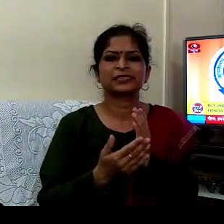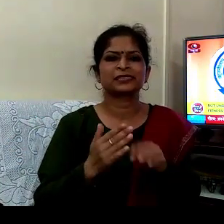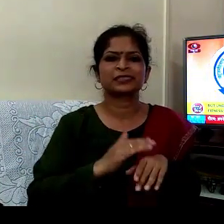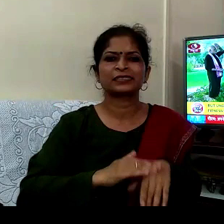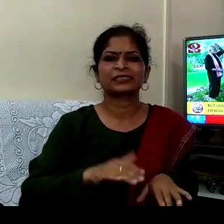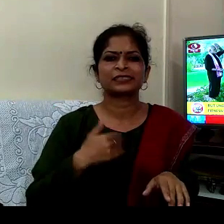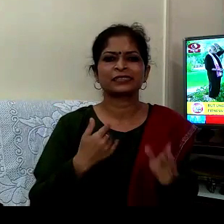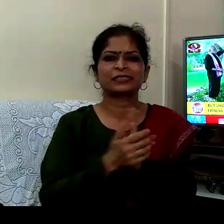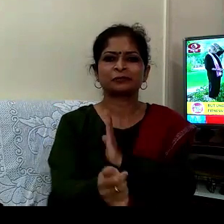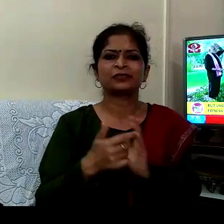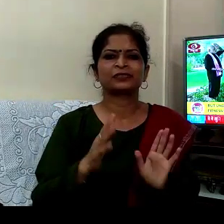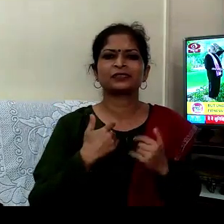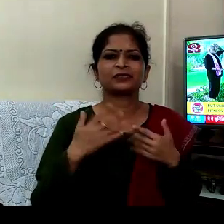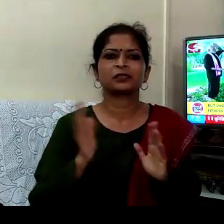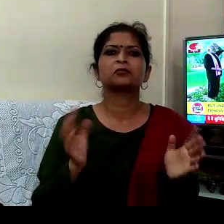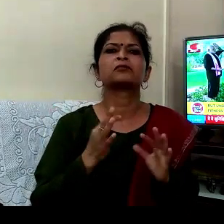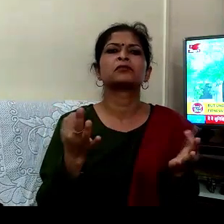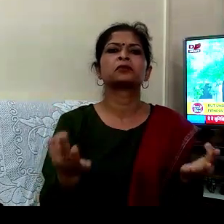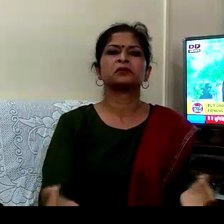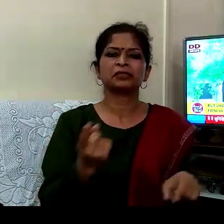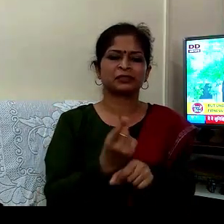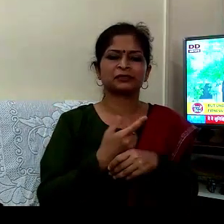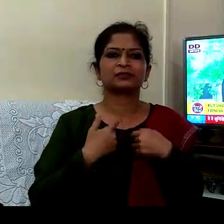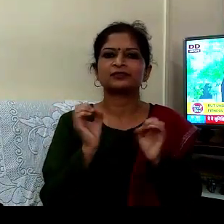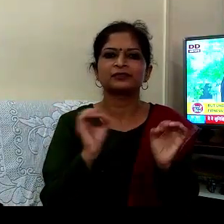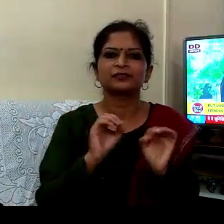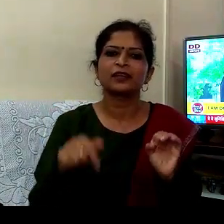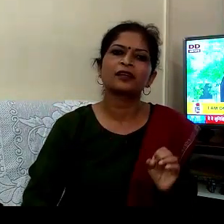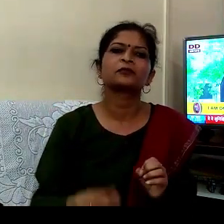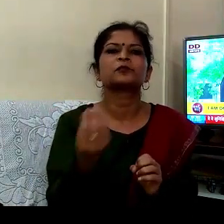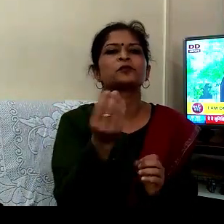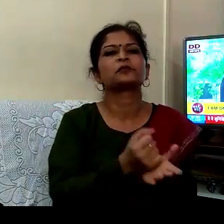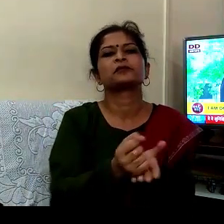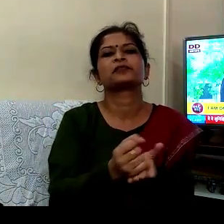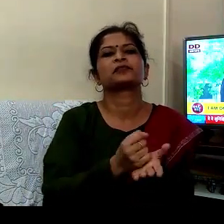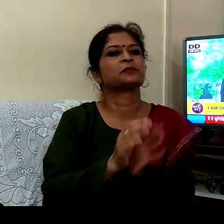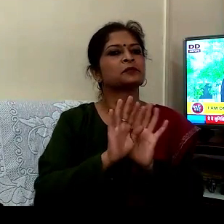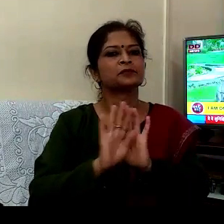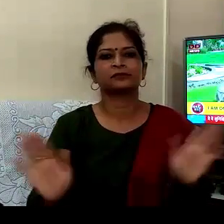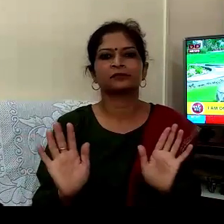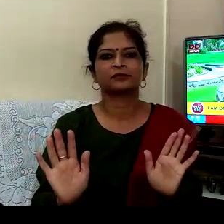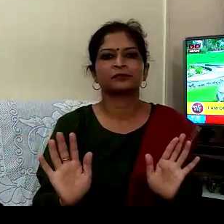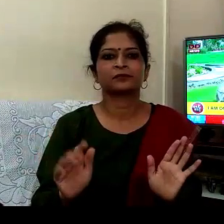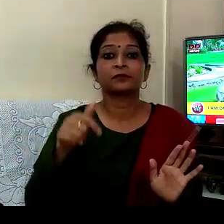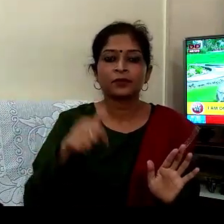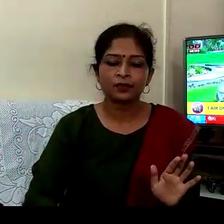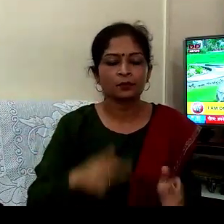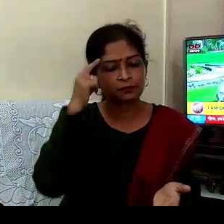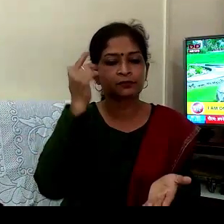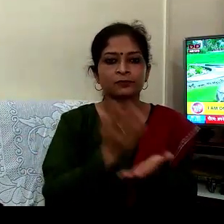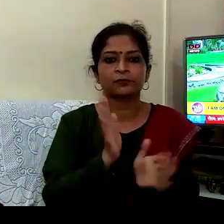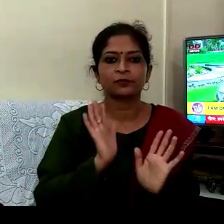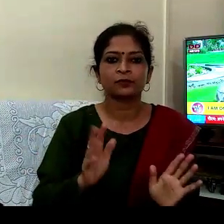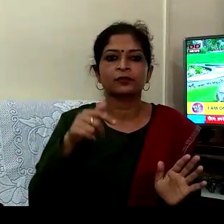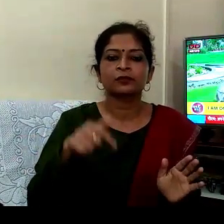اور نہیں میں یوگا ٹیچر ہوں میں صرف پریکٹیشنر ہوں ہاں یہ ضرور مانتا ہوں